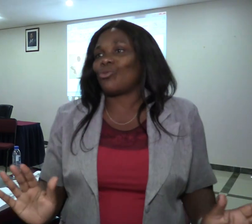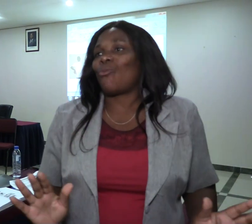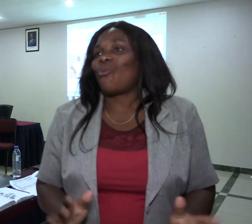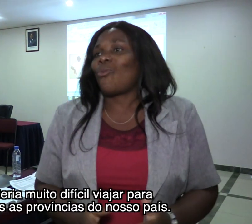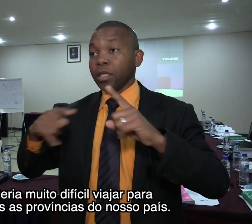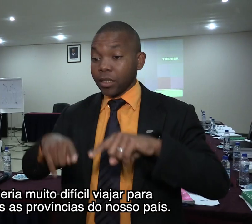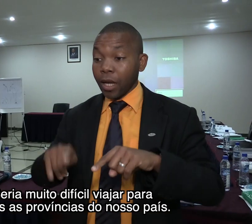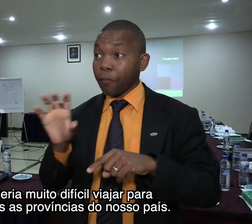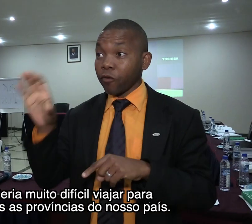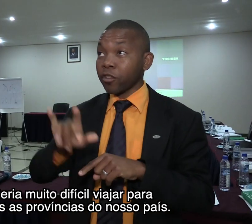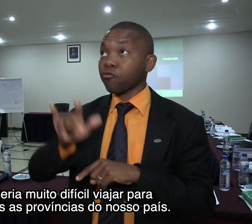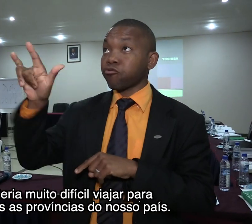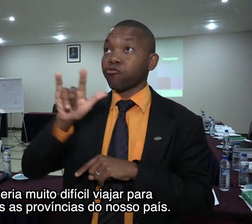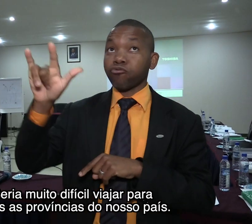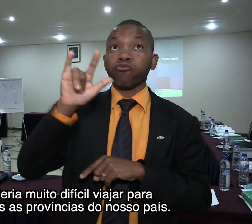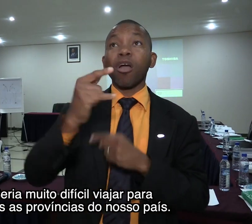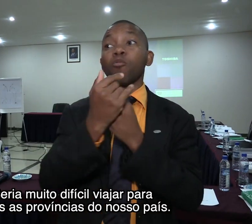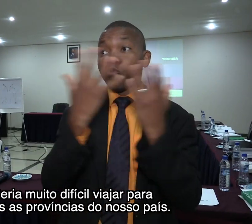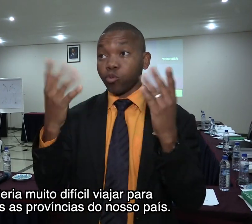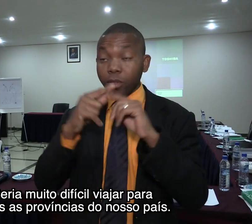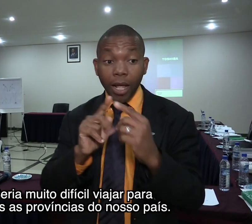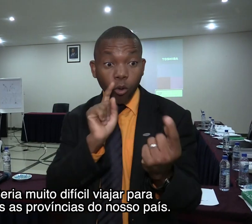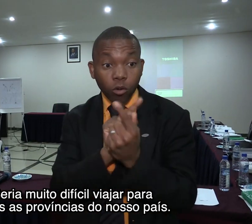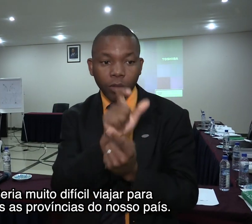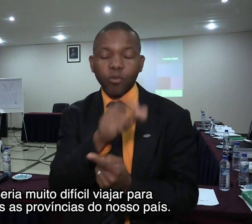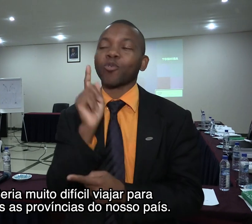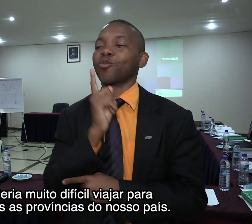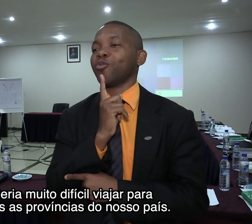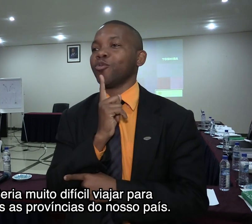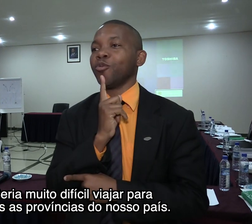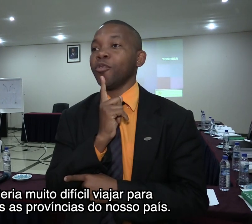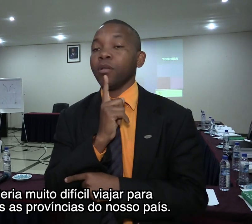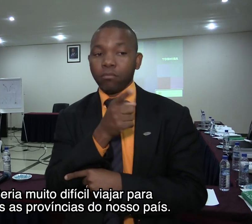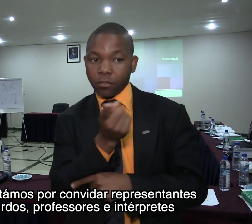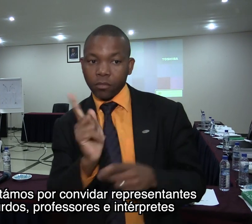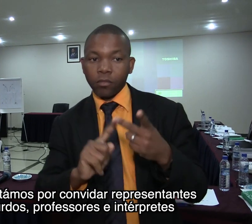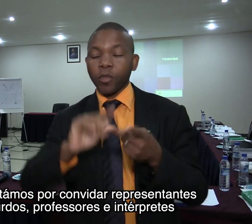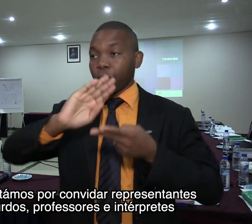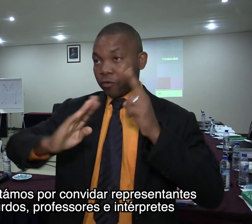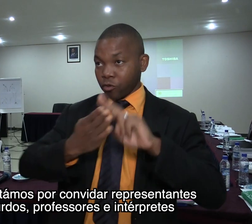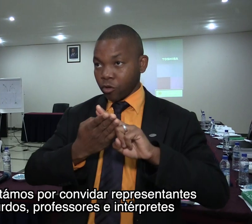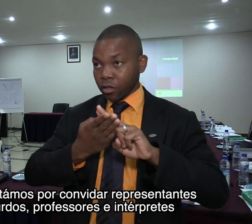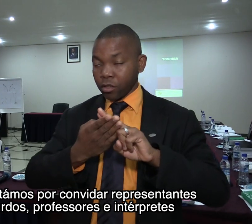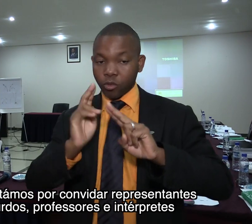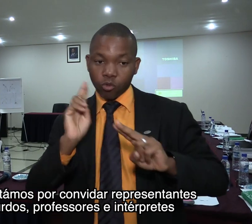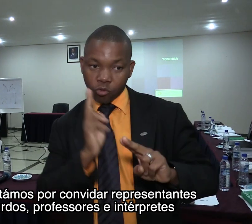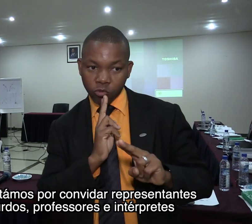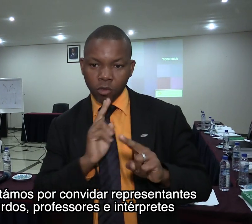Seria muito difícil viajar para todas as províncias do nosso país. Então optamos em convidar representantes surdos,